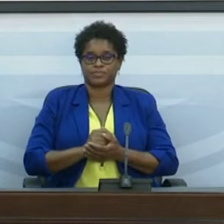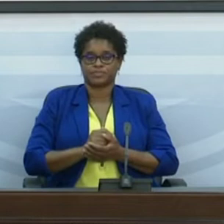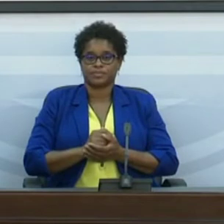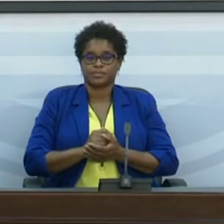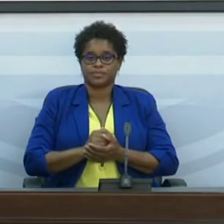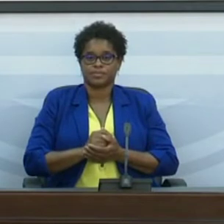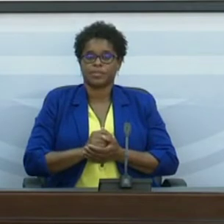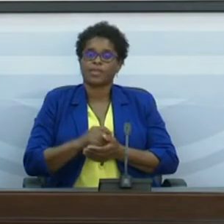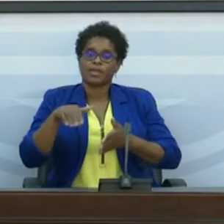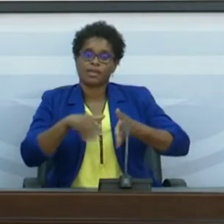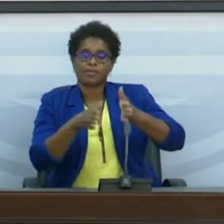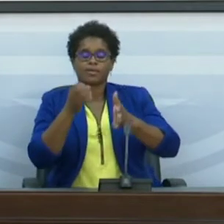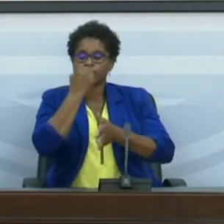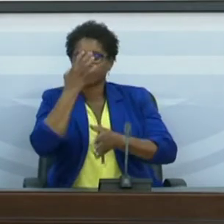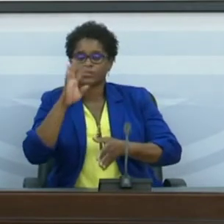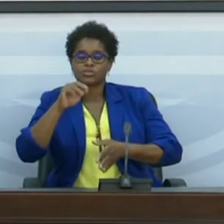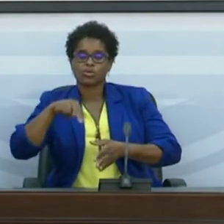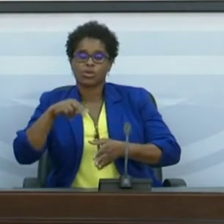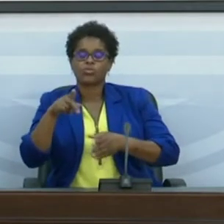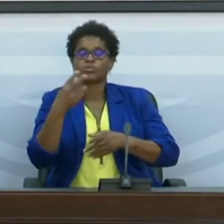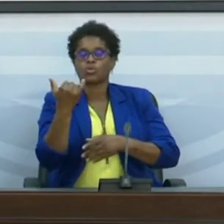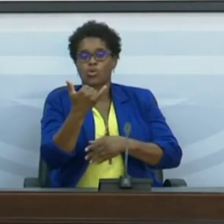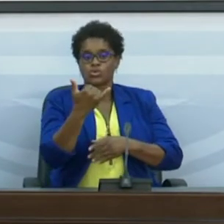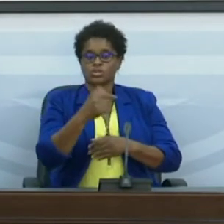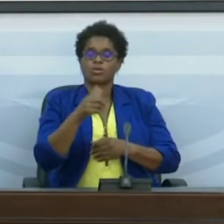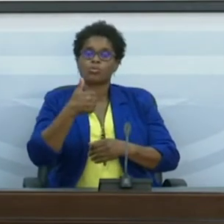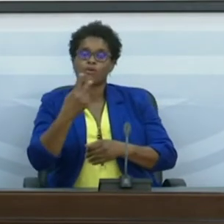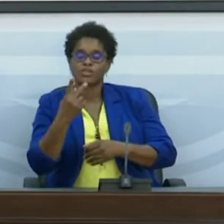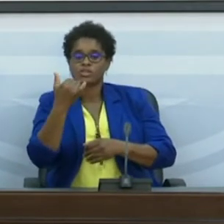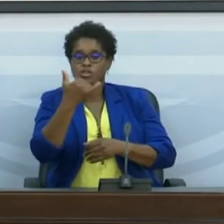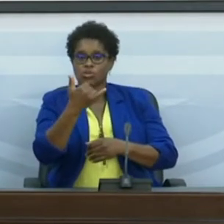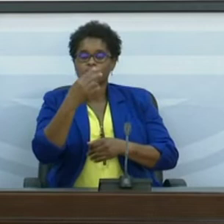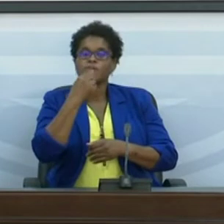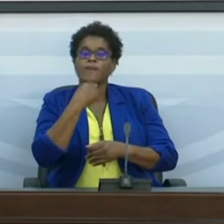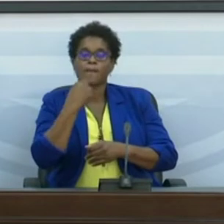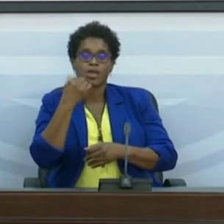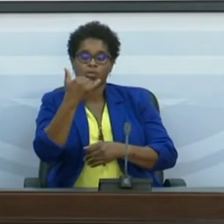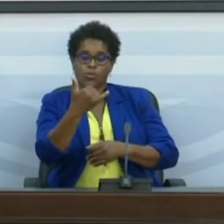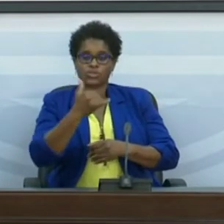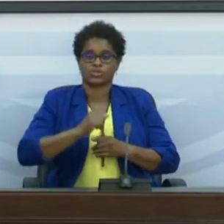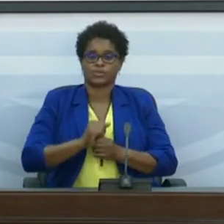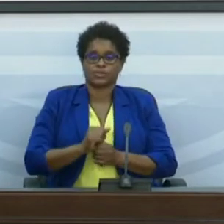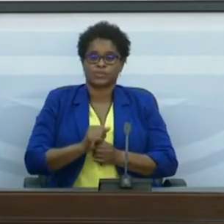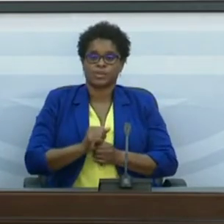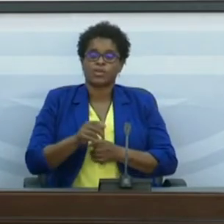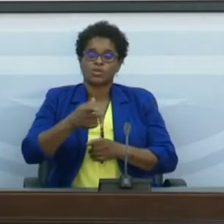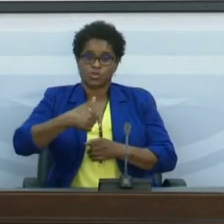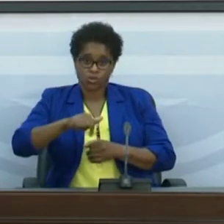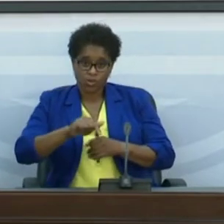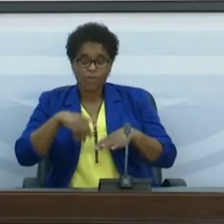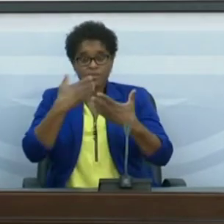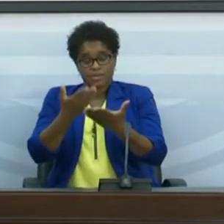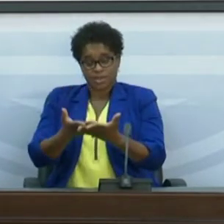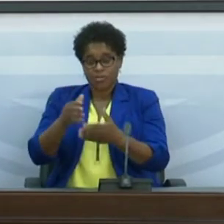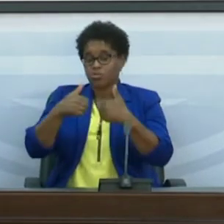Ribeira Brava em São Nicolau, 2, Boa Vista, 2 e Maio, 2. Nós passamos, então,